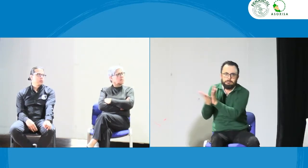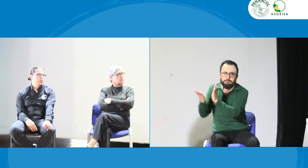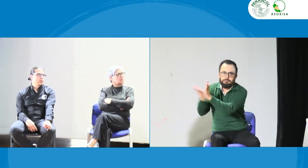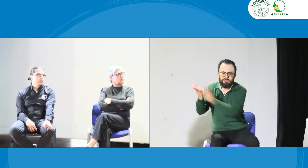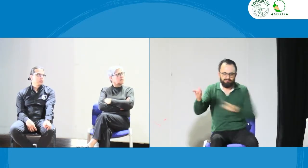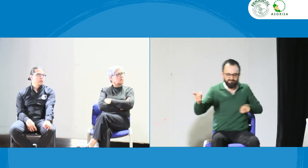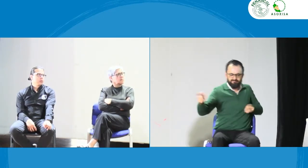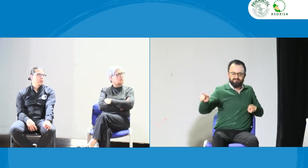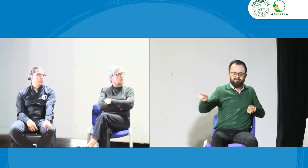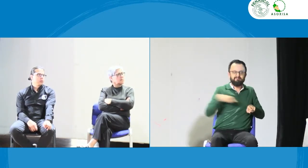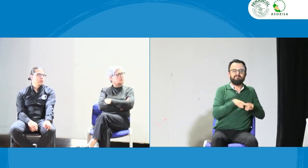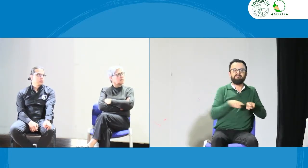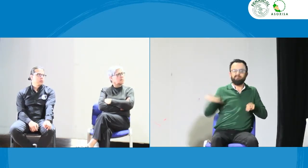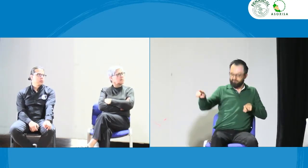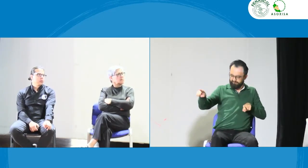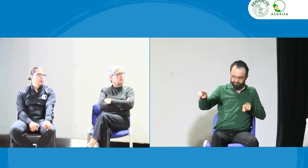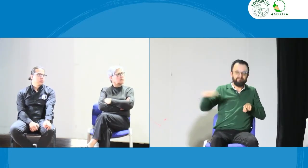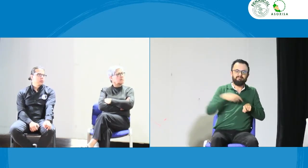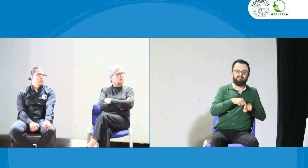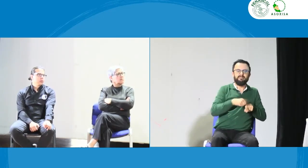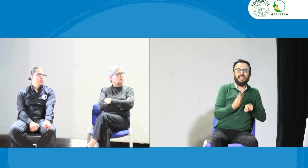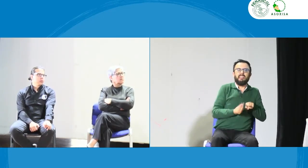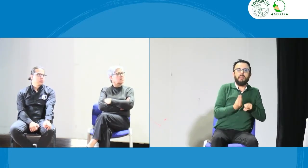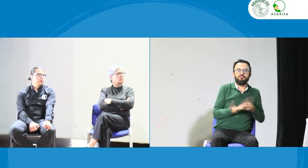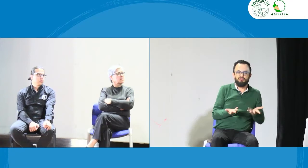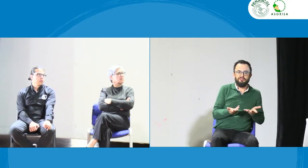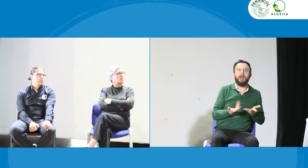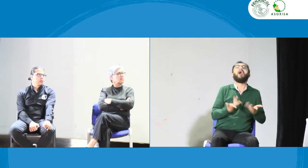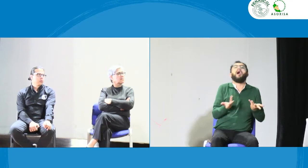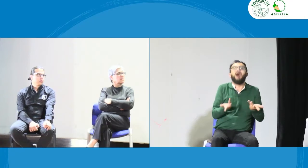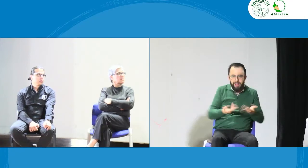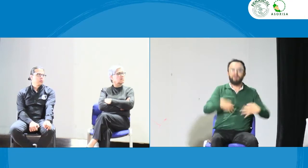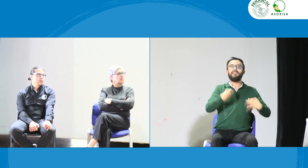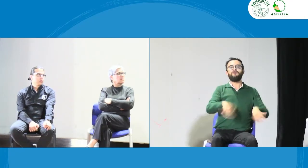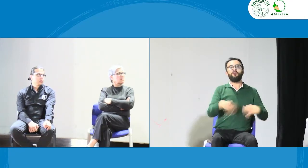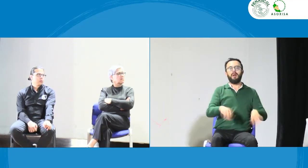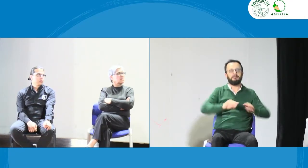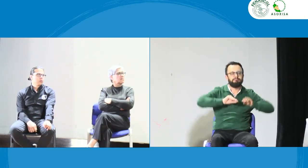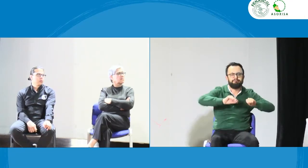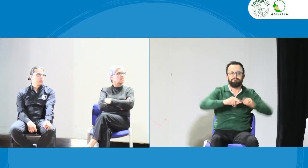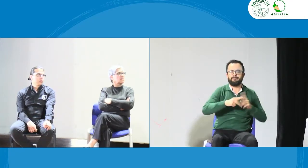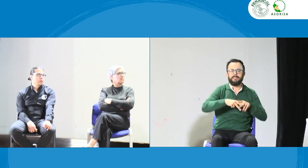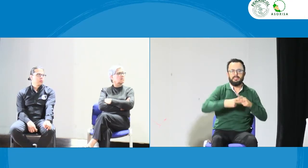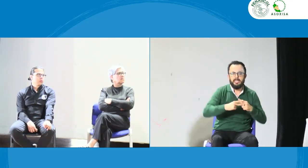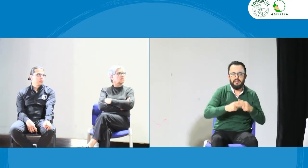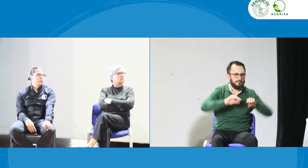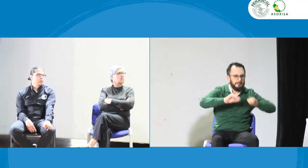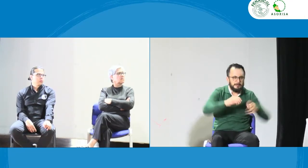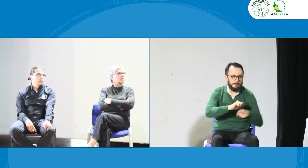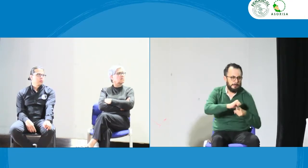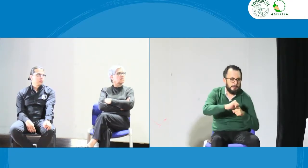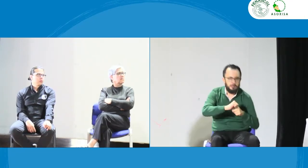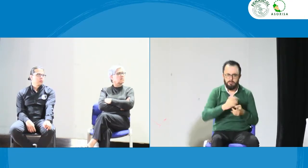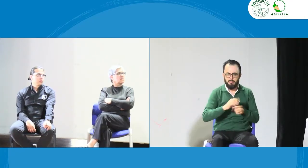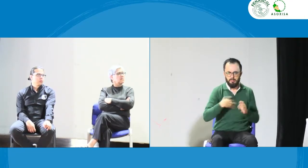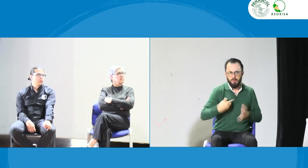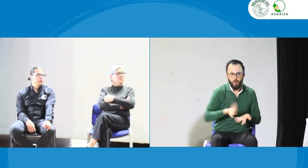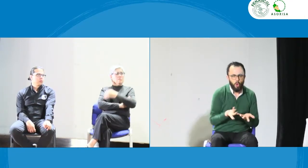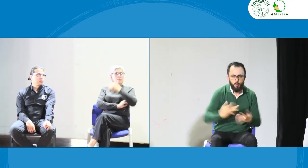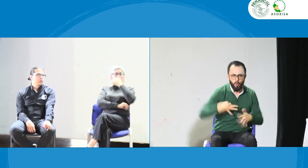pueda tener que, paralelo a eso, las aquellas personas puedan acceder a la formación informal en